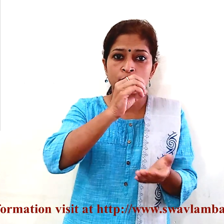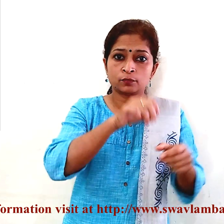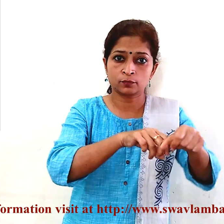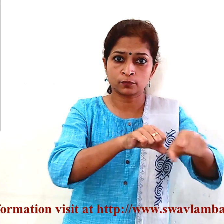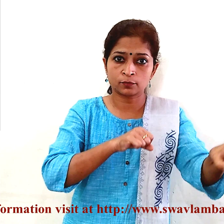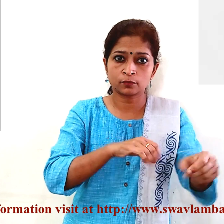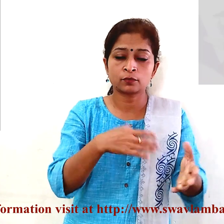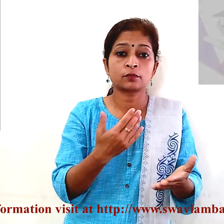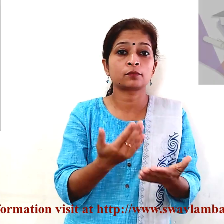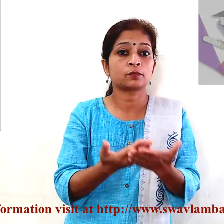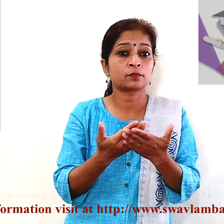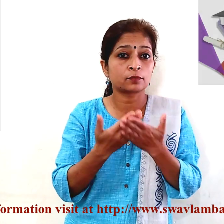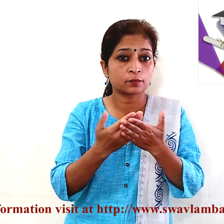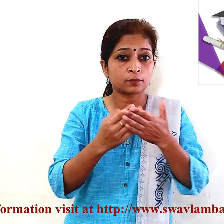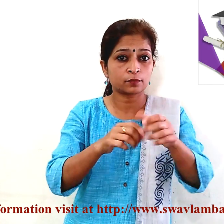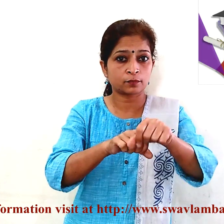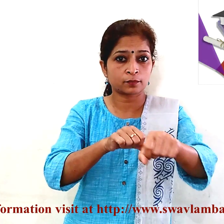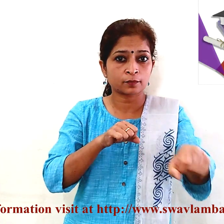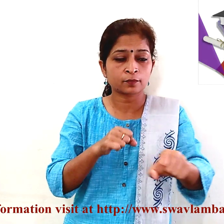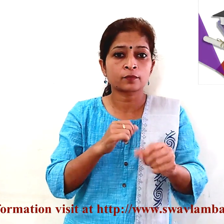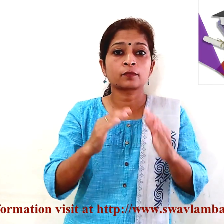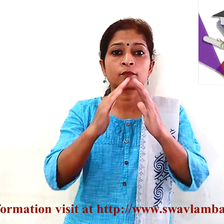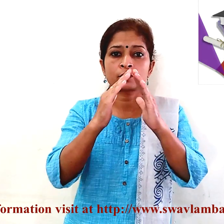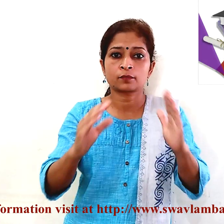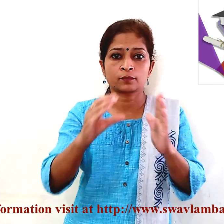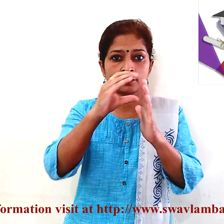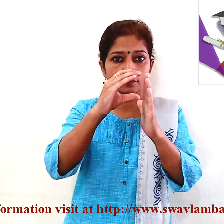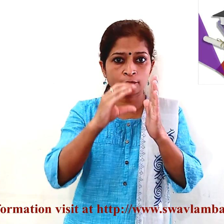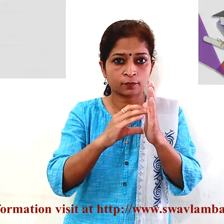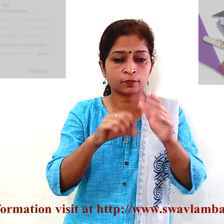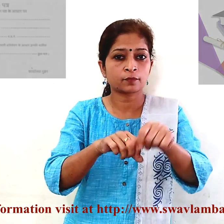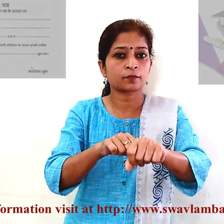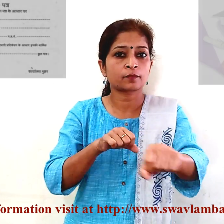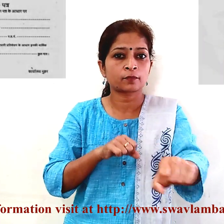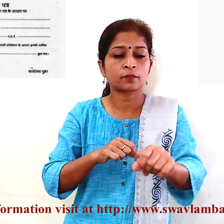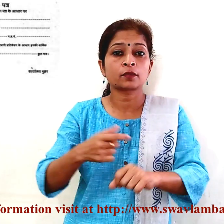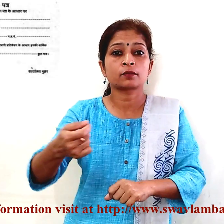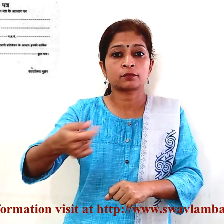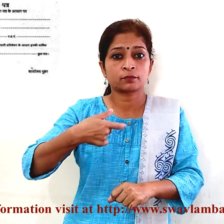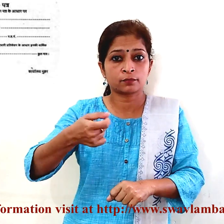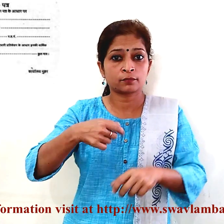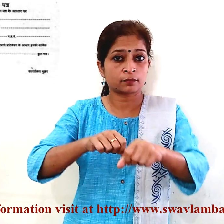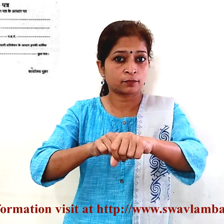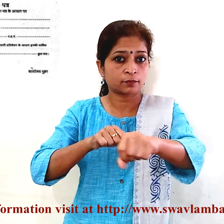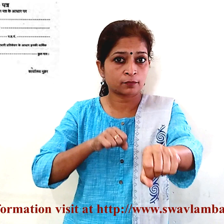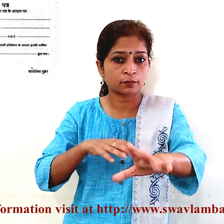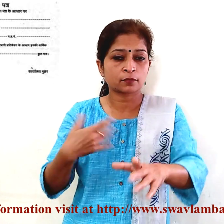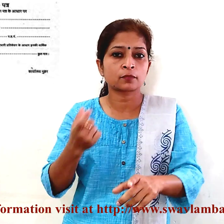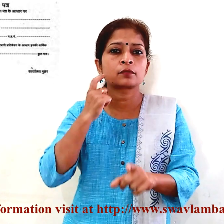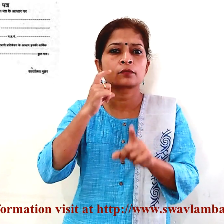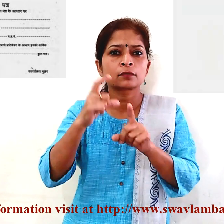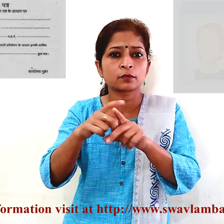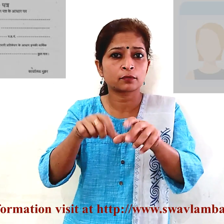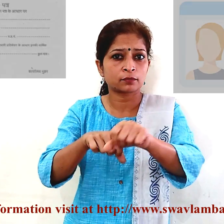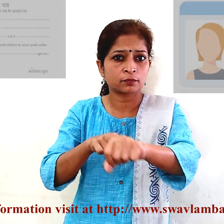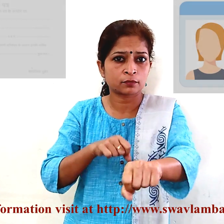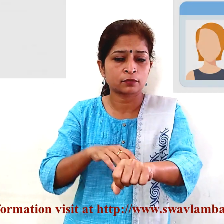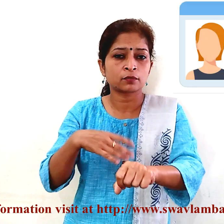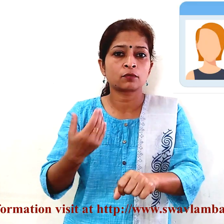शिक्षा प्राप्त डिगरी का प्रमान पत्र, निवास प्रमान पत्र, आय प्रमान पत्र, पहचान प्रमान पत्र, जाती प्रमान